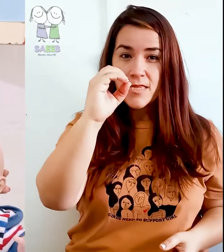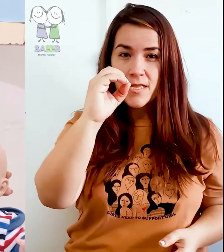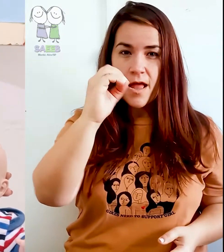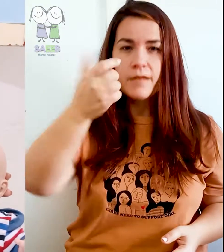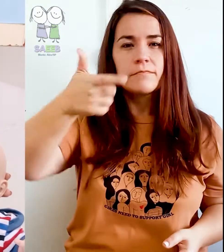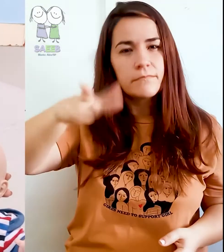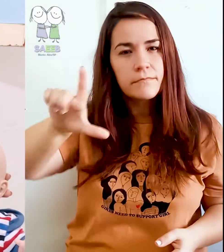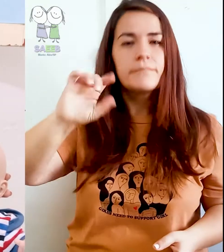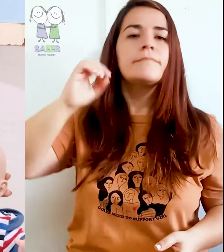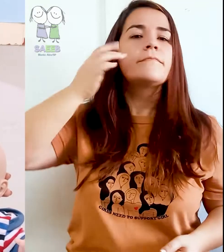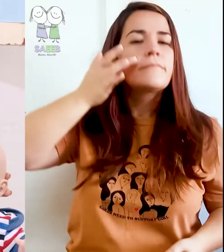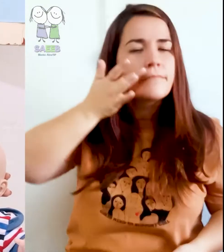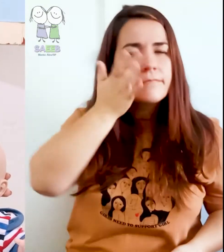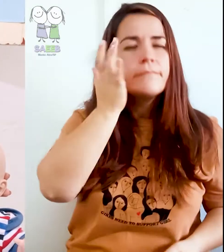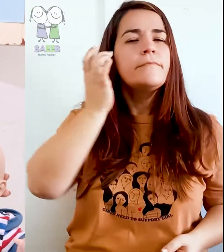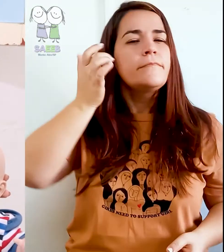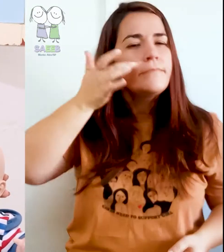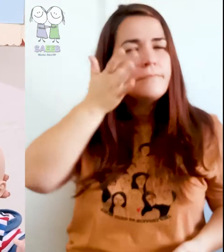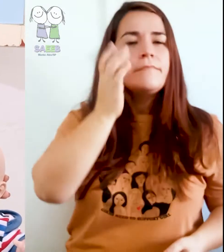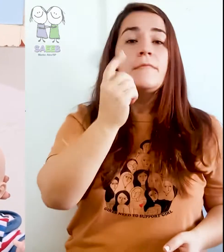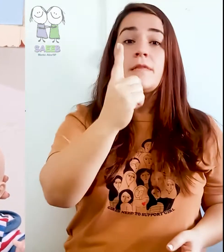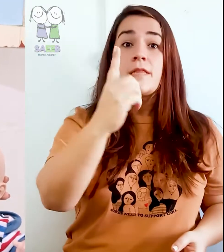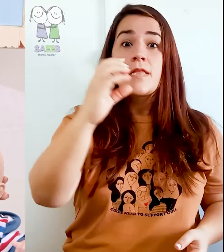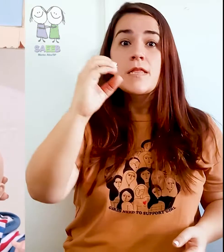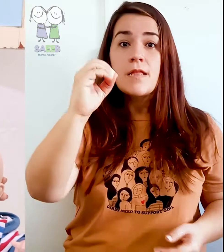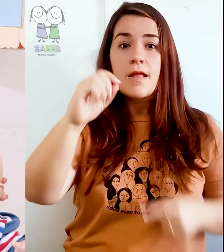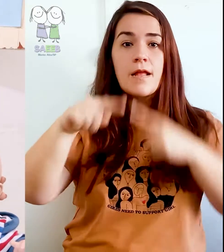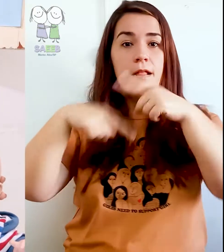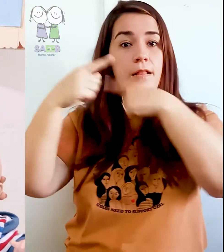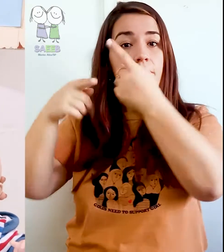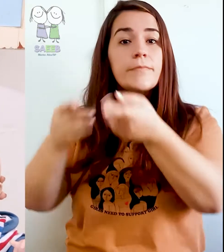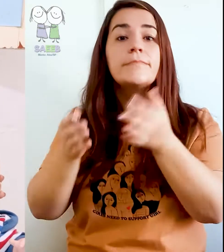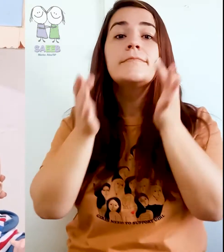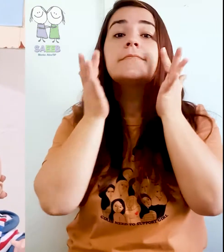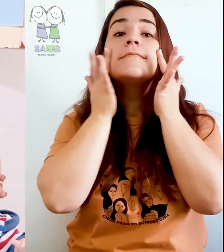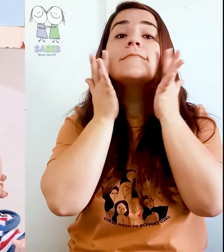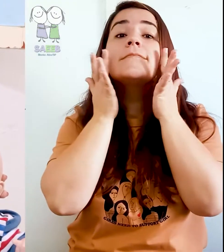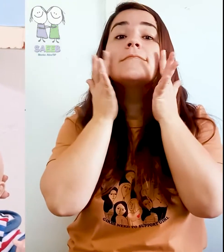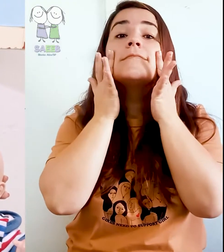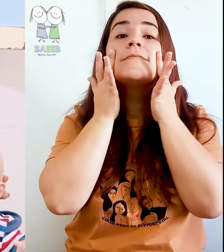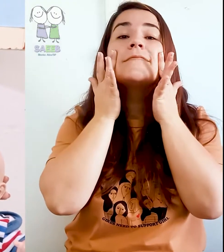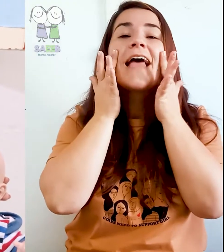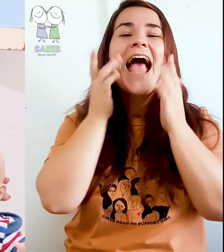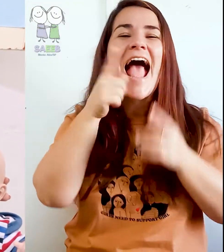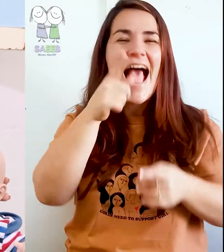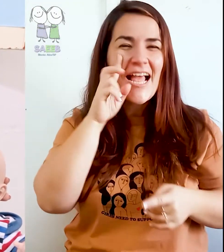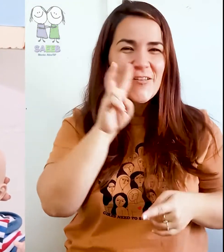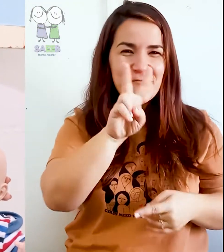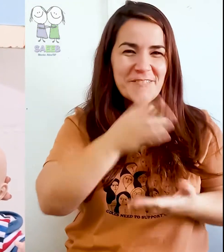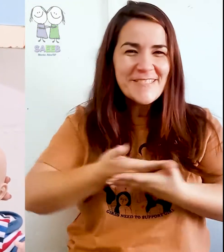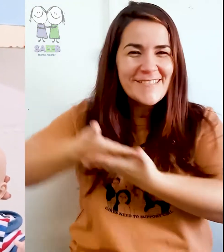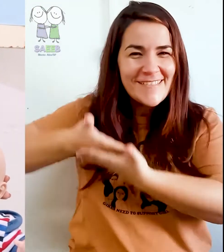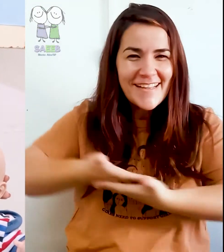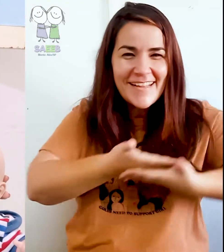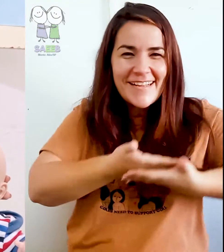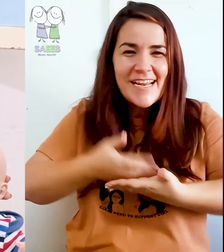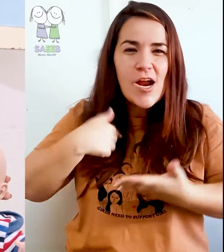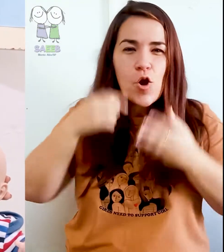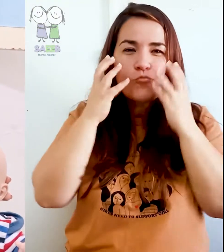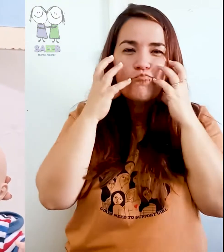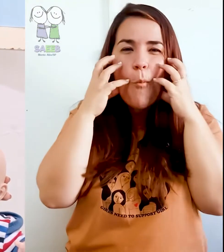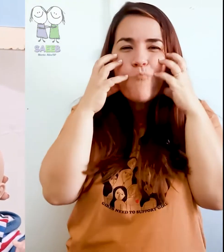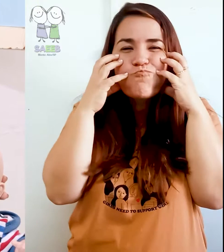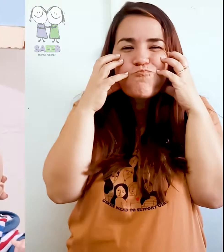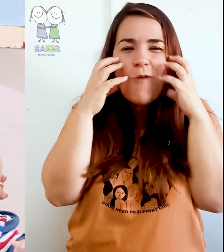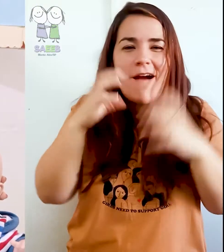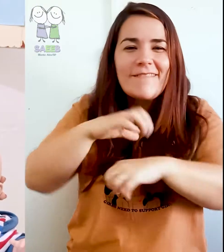10 repetições de cada movimento também. Depois, nós vamos para as bochechas. A bochecha da criança geralmente é gordinha assim mesmo, porque